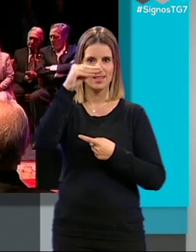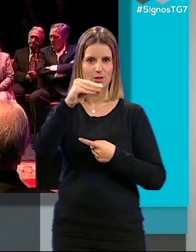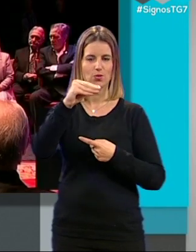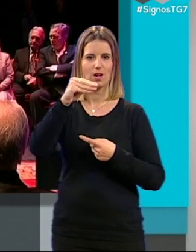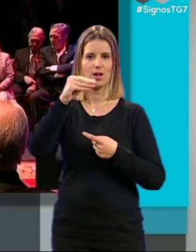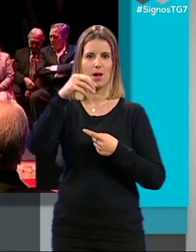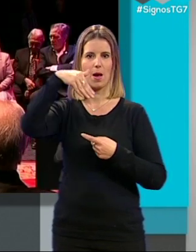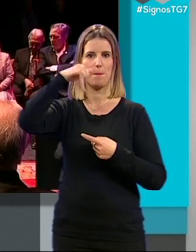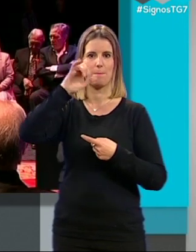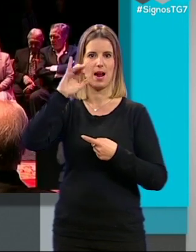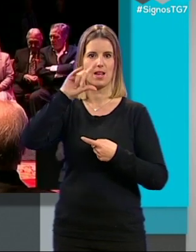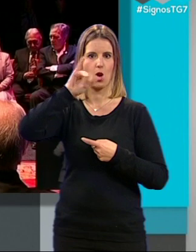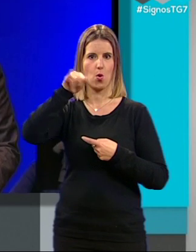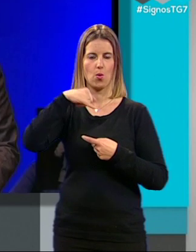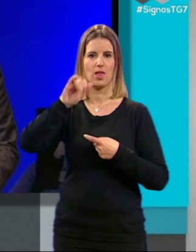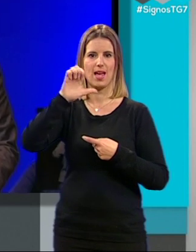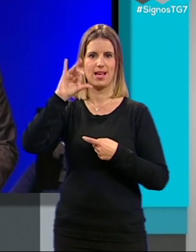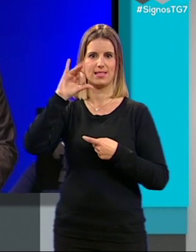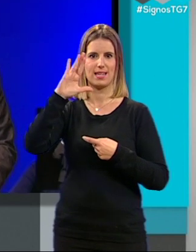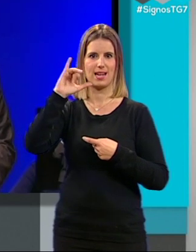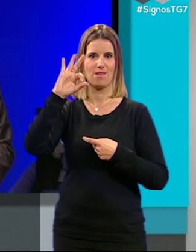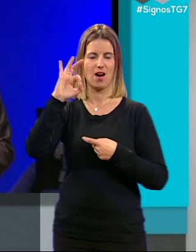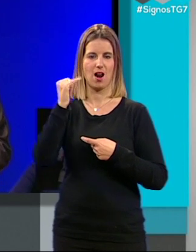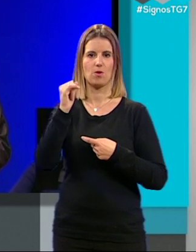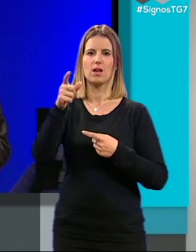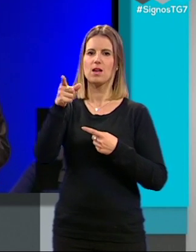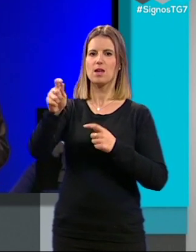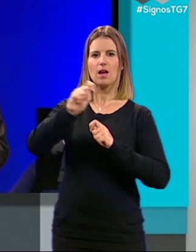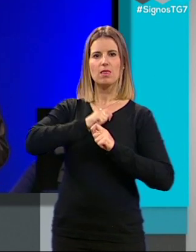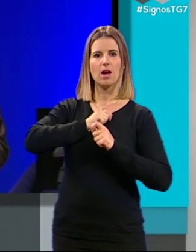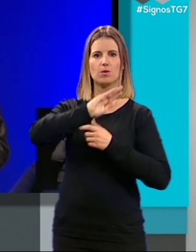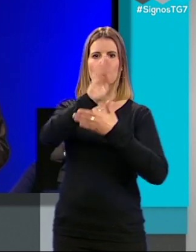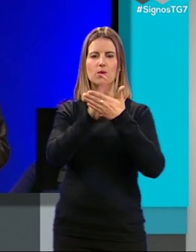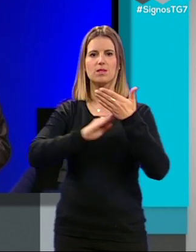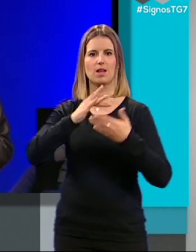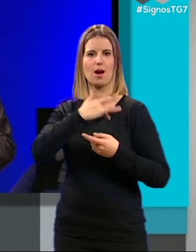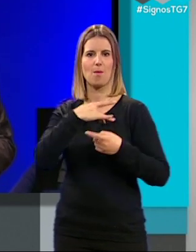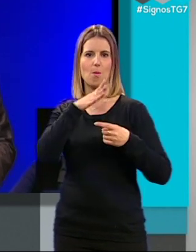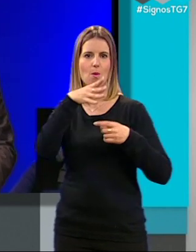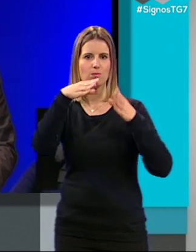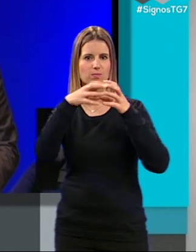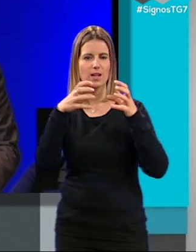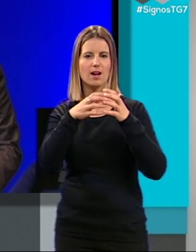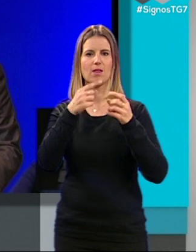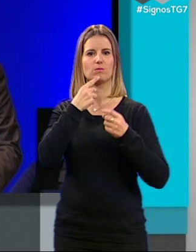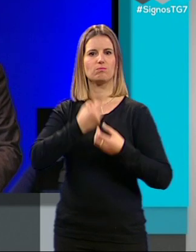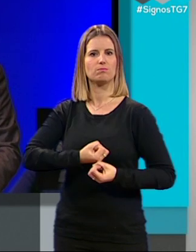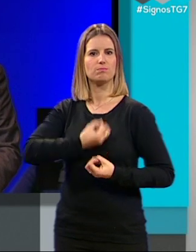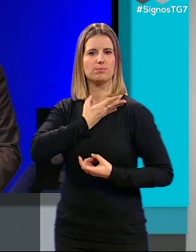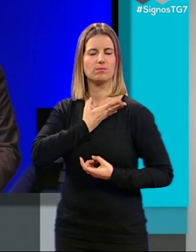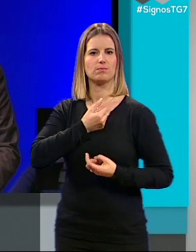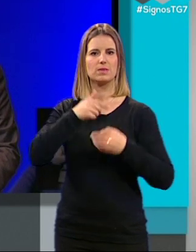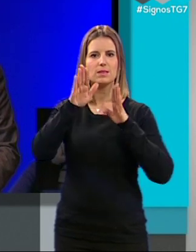Mariluz Escribano. Nos dejó su poesía, su amor por Granada, su entrega y